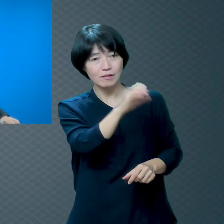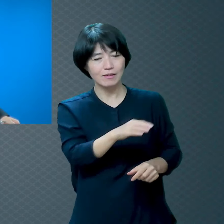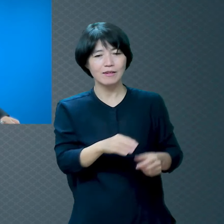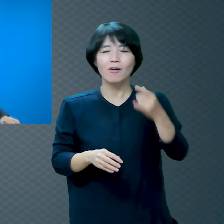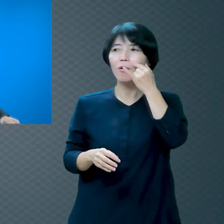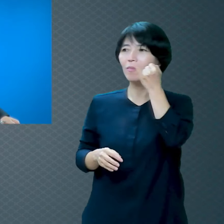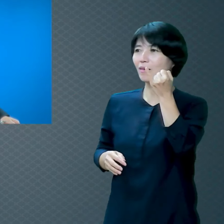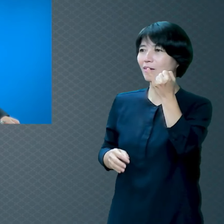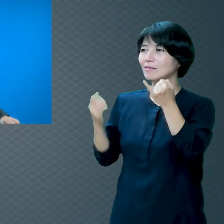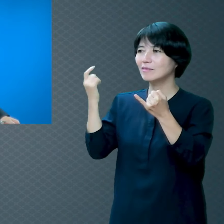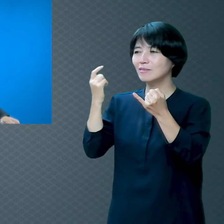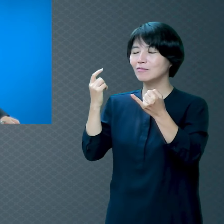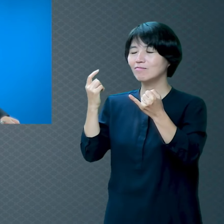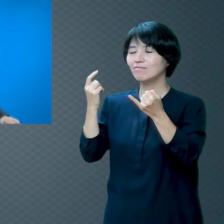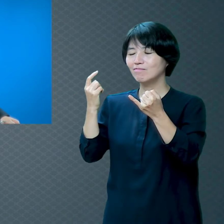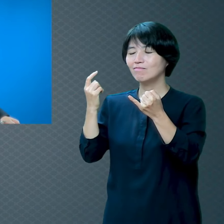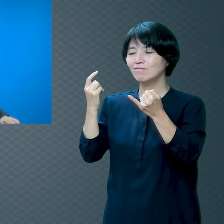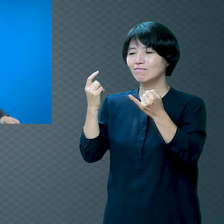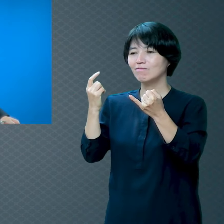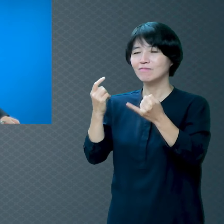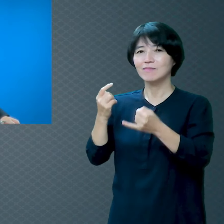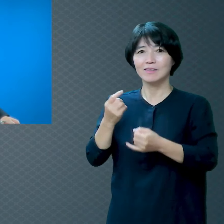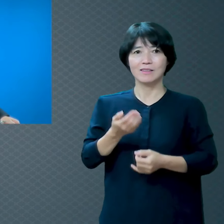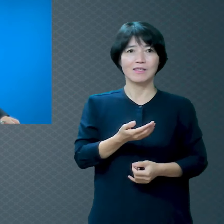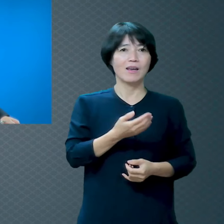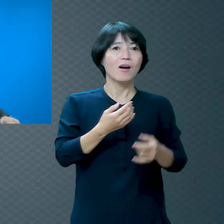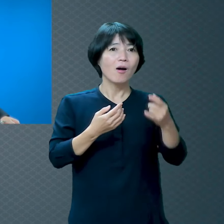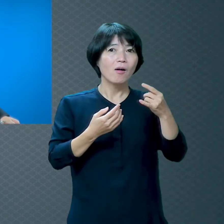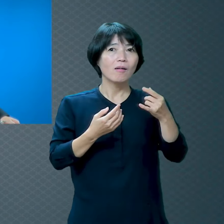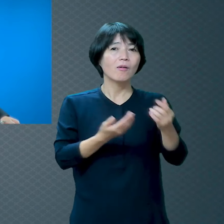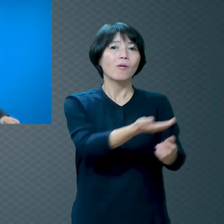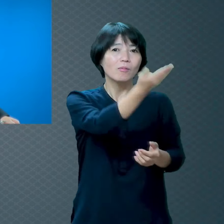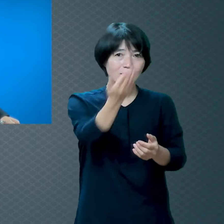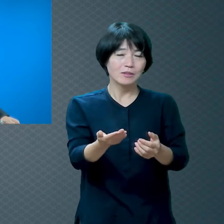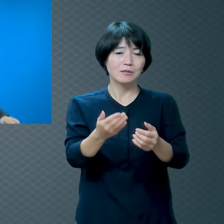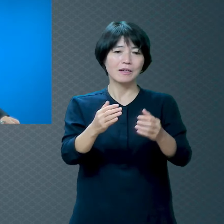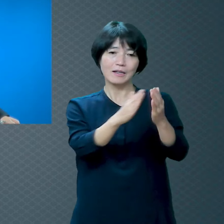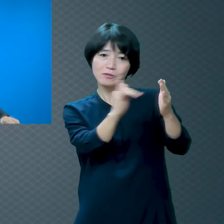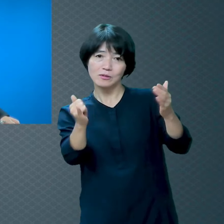어때요 천국 가서 같이 살고 싶지 않으세요 제가